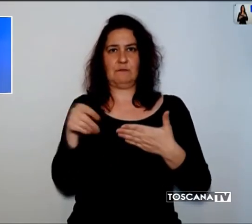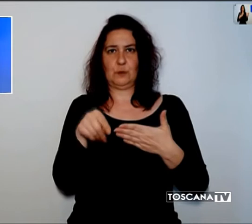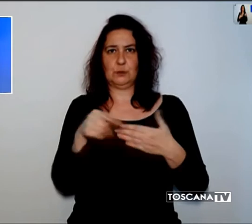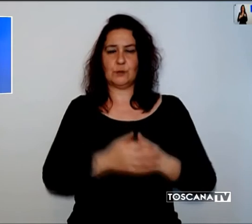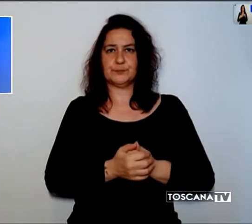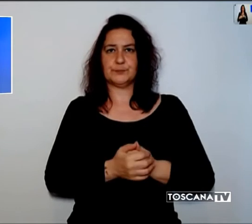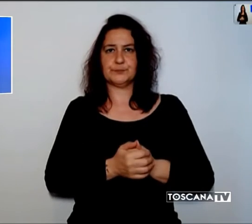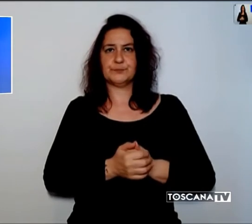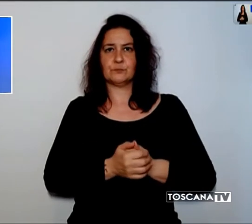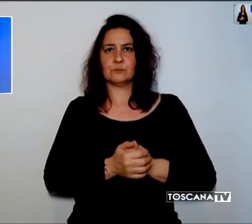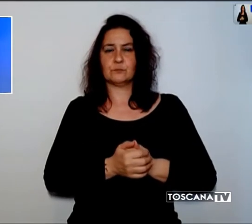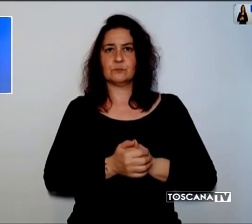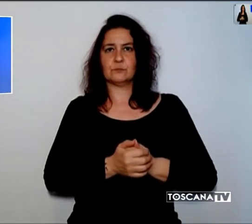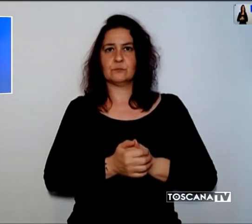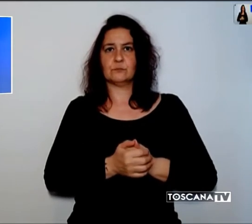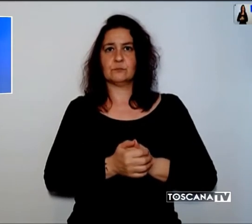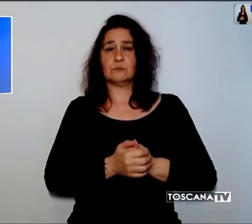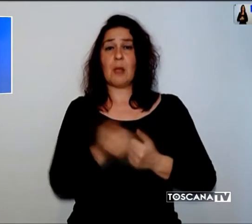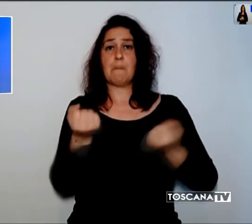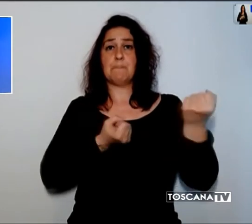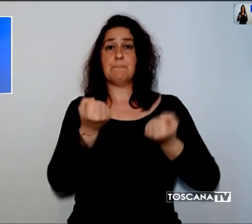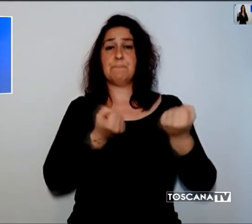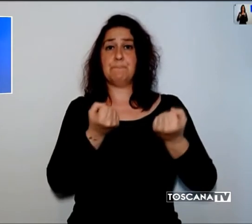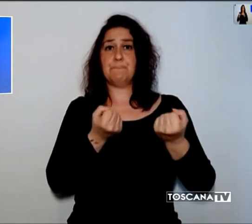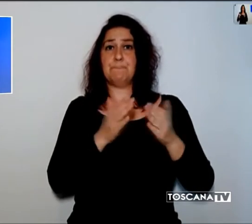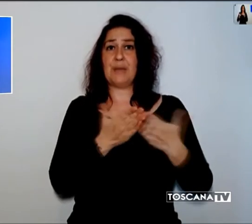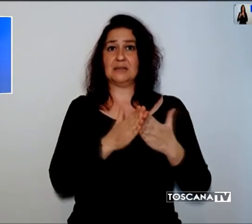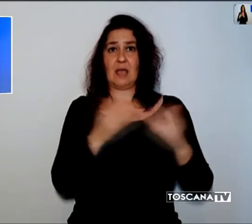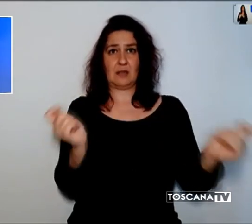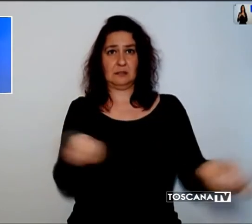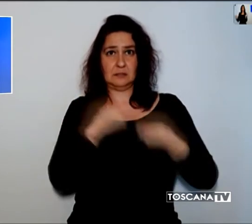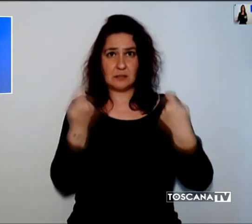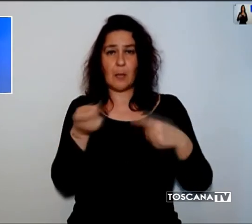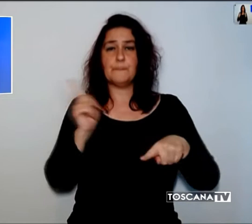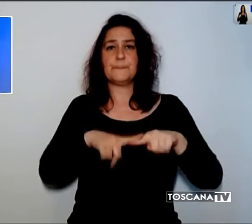scattati anche il ritiro della patente e il sequestro della vettura.